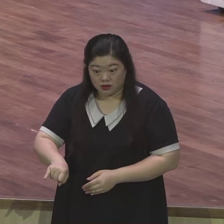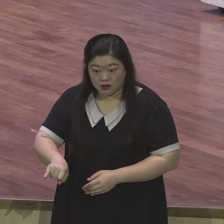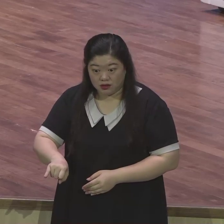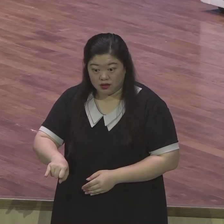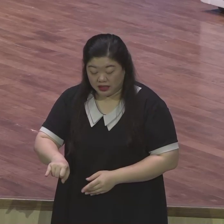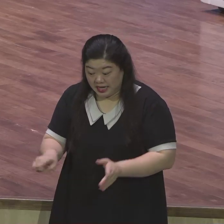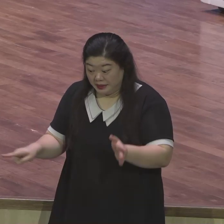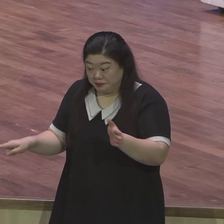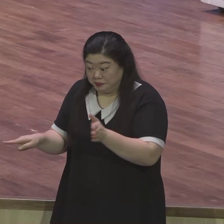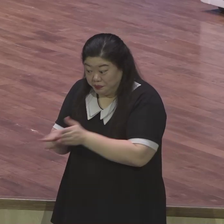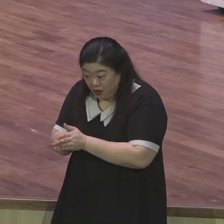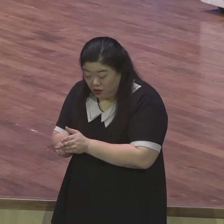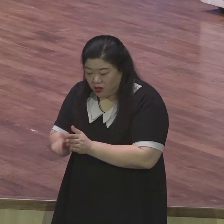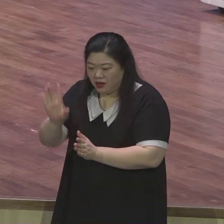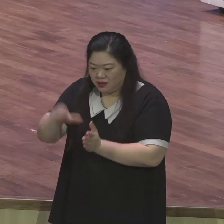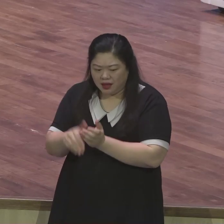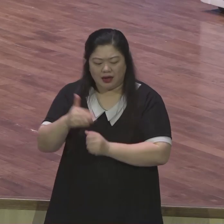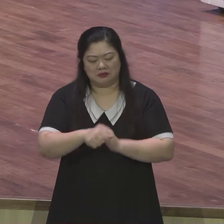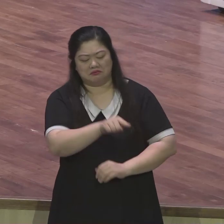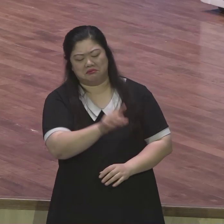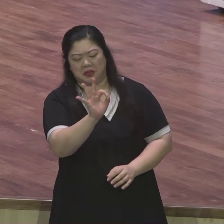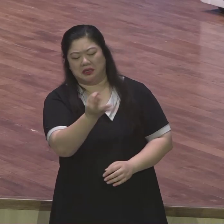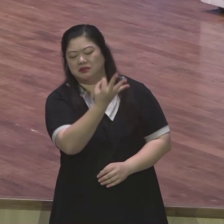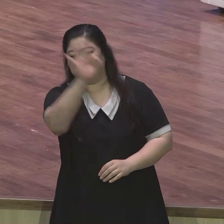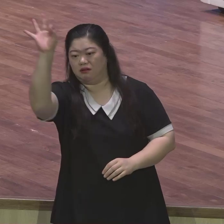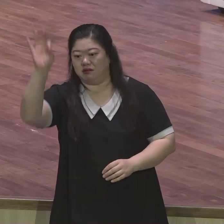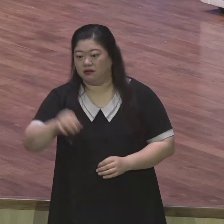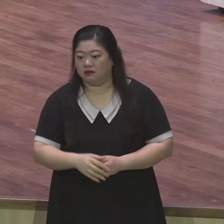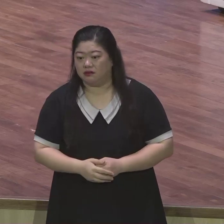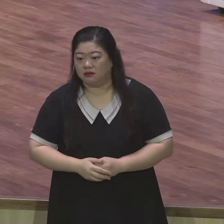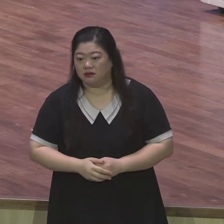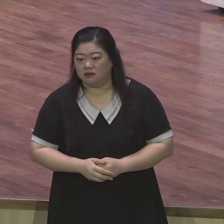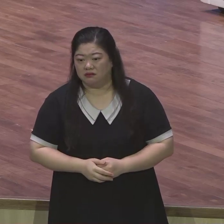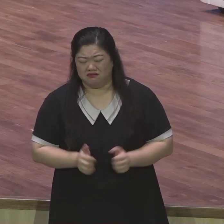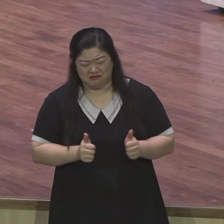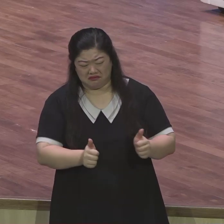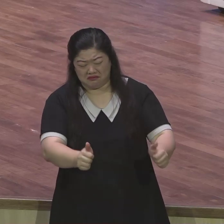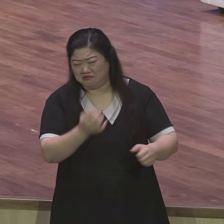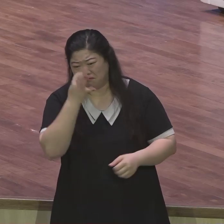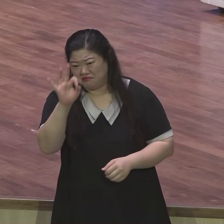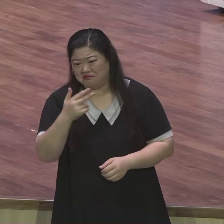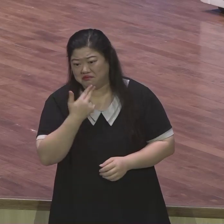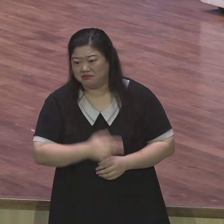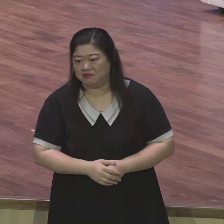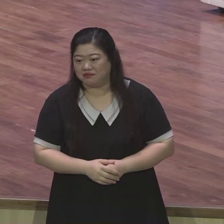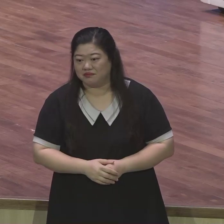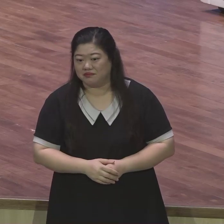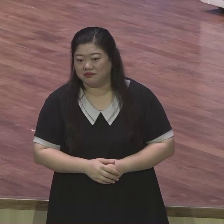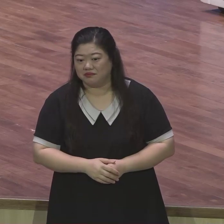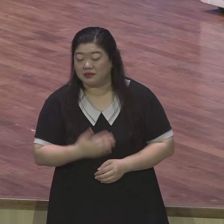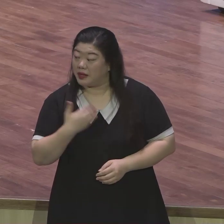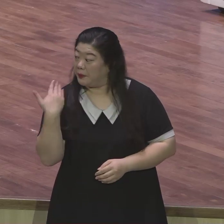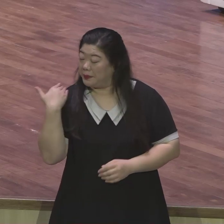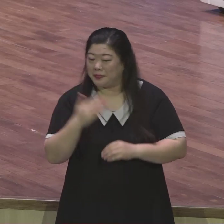때 뒤로 물러가지 않는 최고 좋은 믿음입니다 제가 이번 합숙 훈련 통해서 또 확인했어요 말씀드리면서